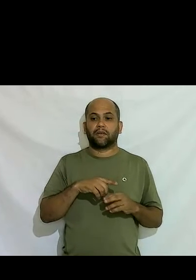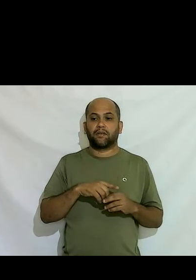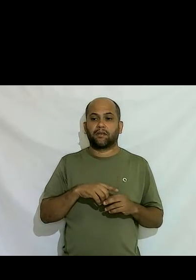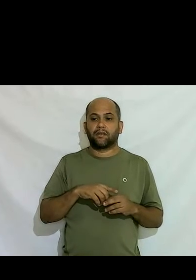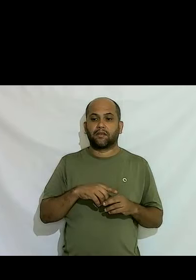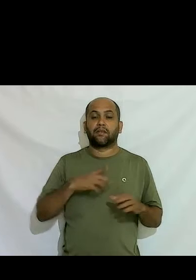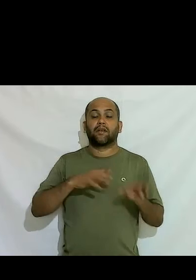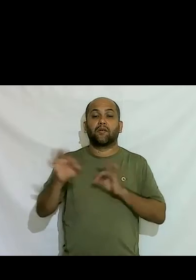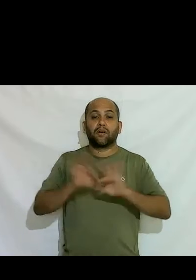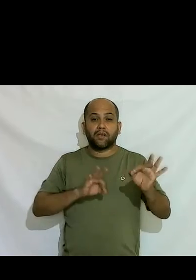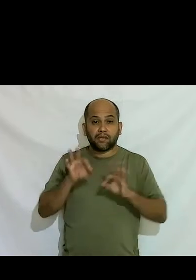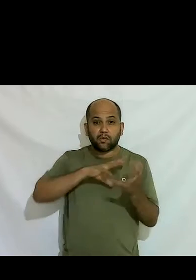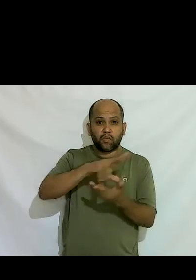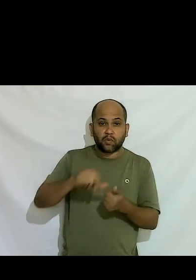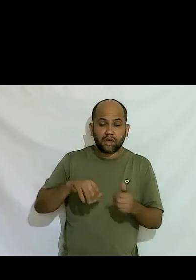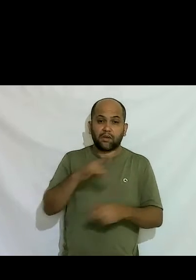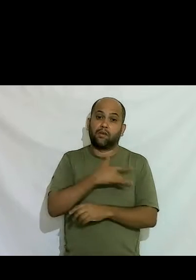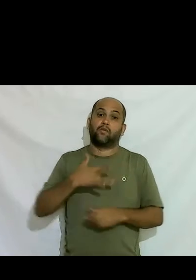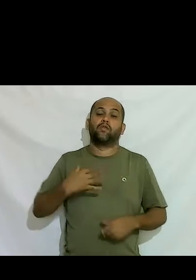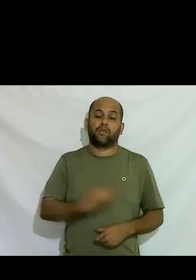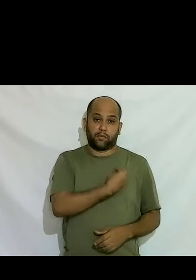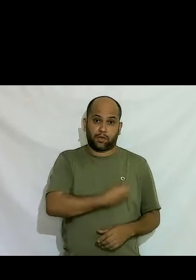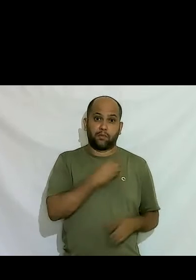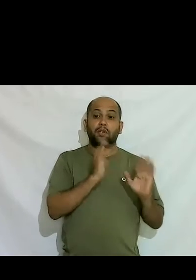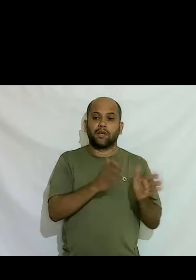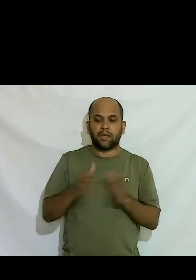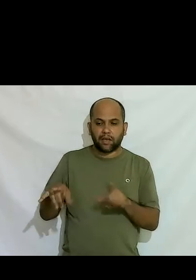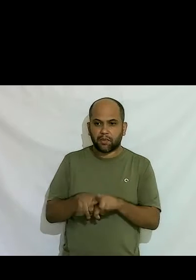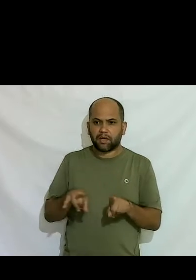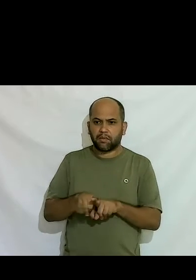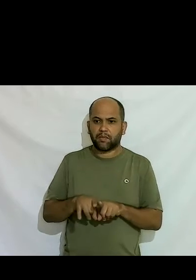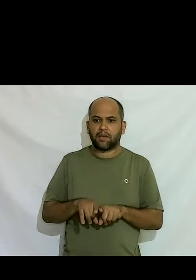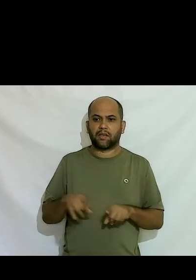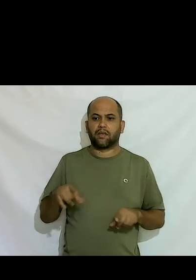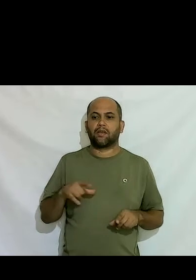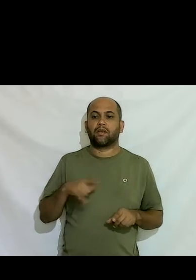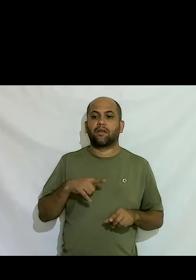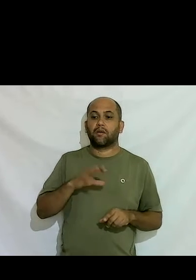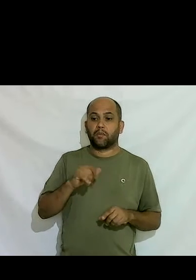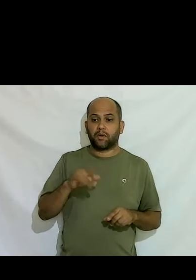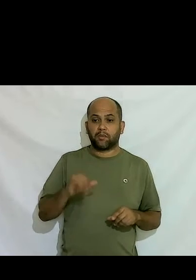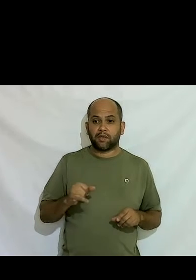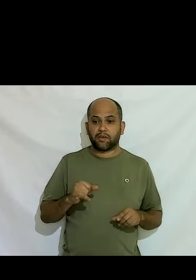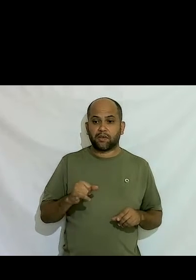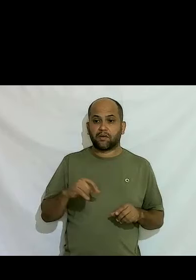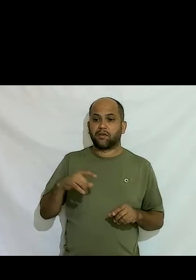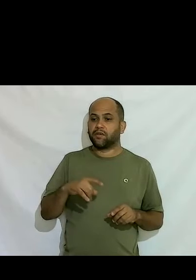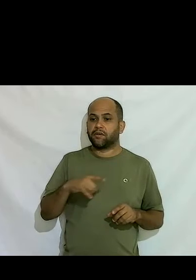Organização Mundial da Saúde também participei desse processo aqui dentro do Brasil e fora do Brasil com elaboração de